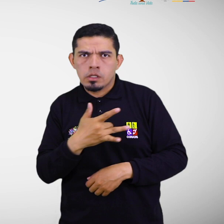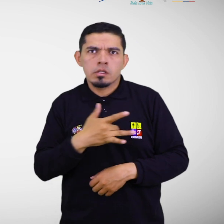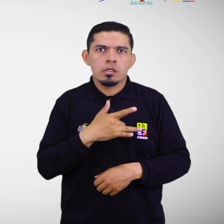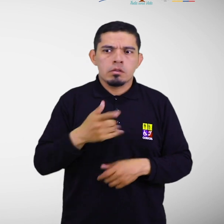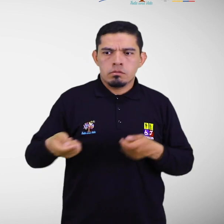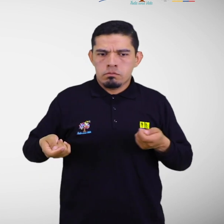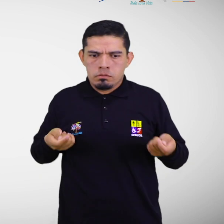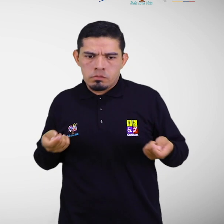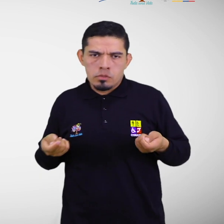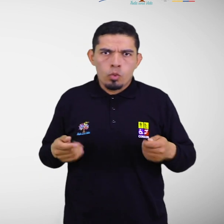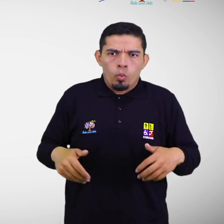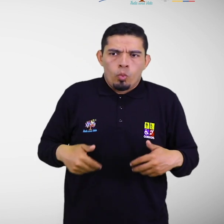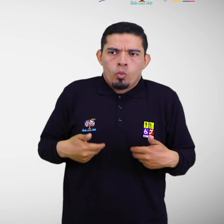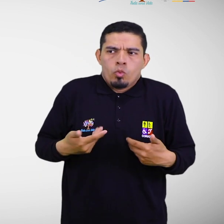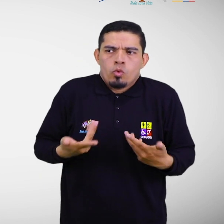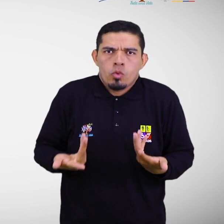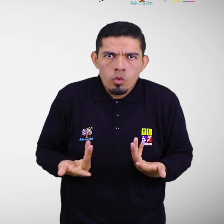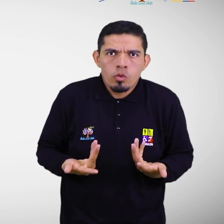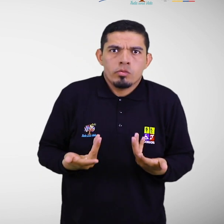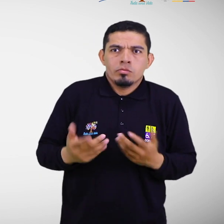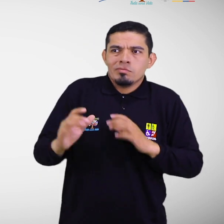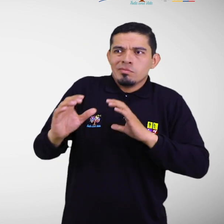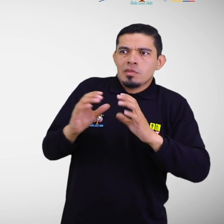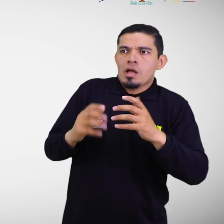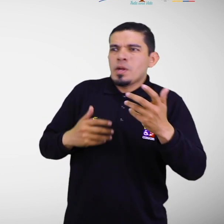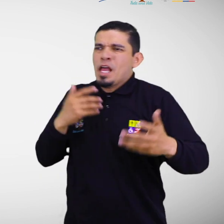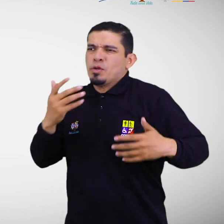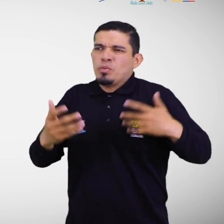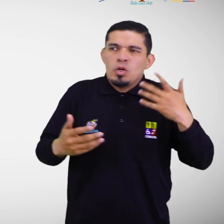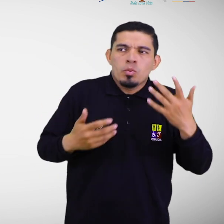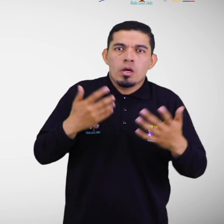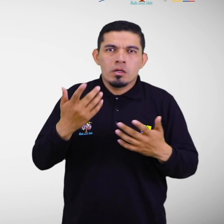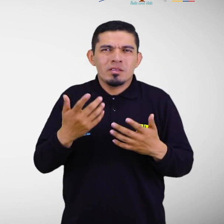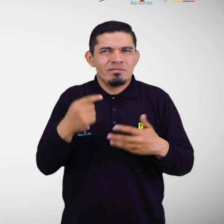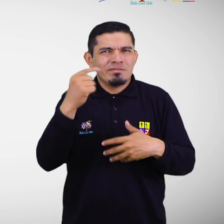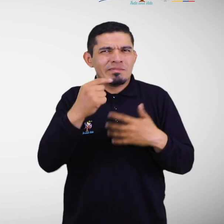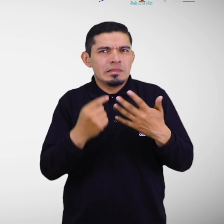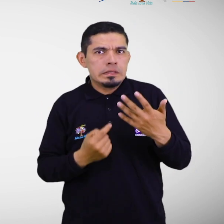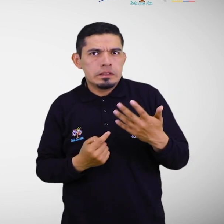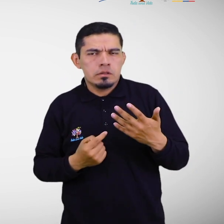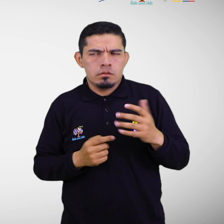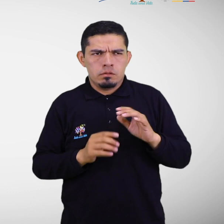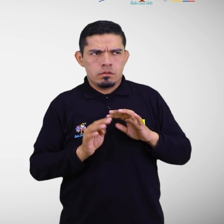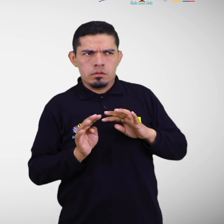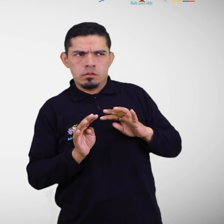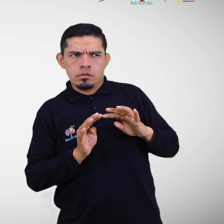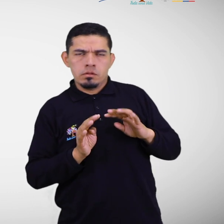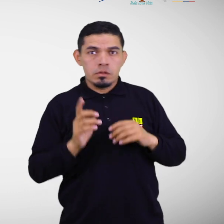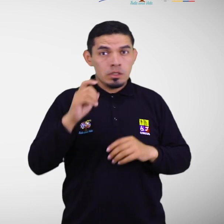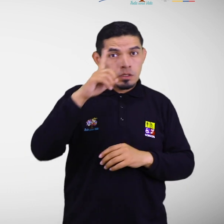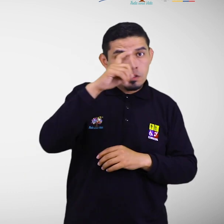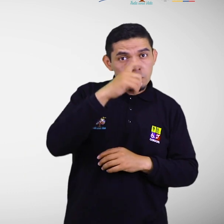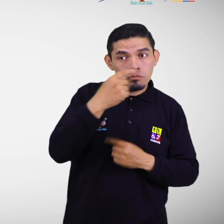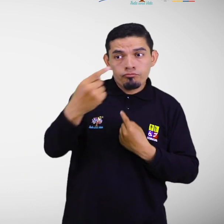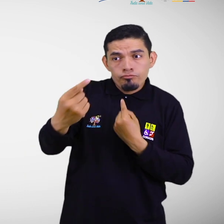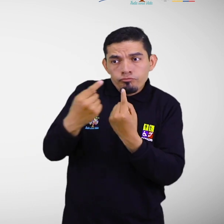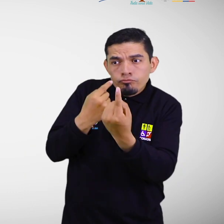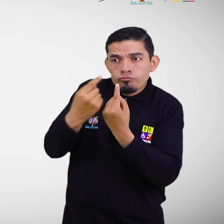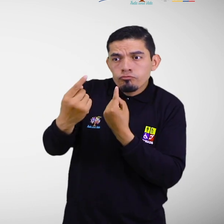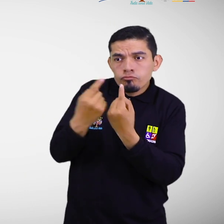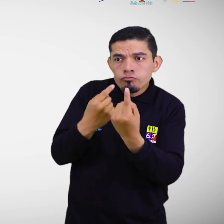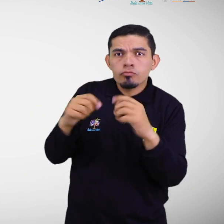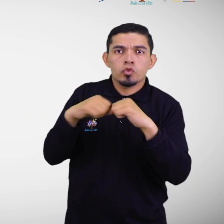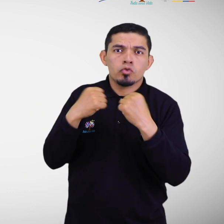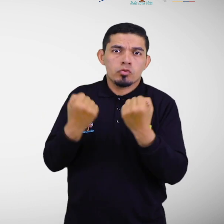conducta, del comportamiento, de la comunicación y similares, que ocasionan dificultad permanente en la interacción